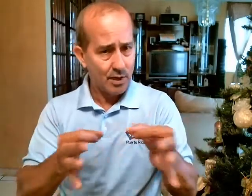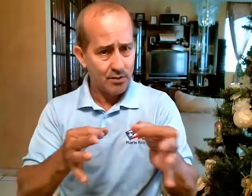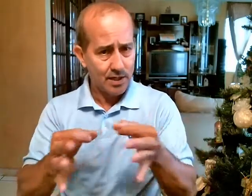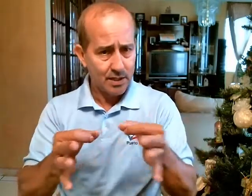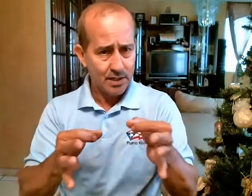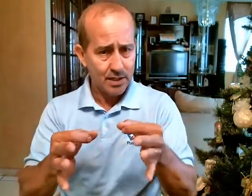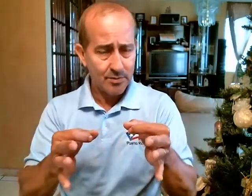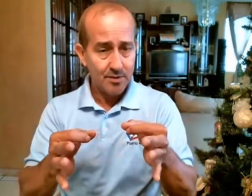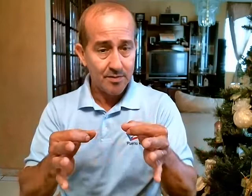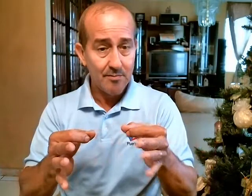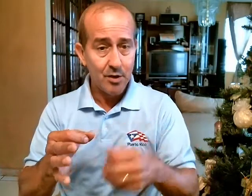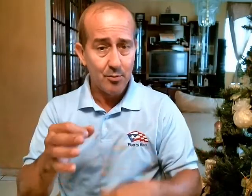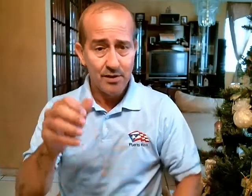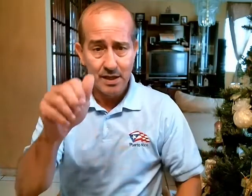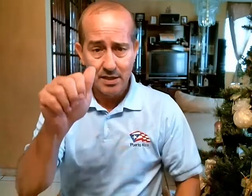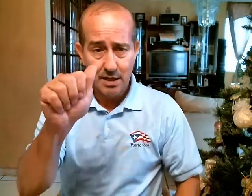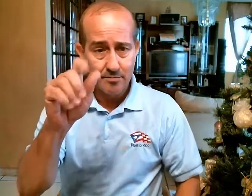Bailar También lo puede deletrear